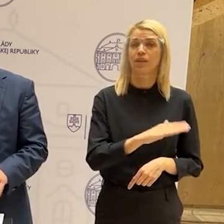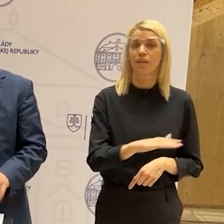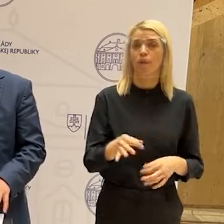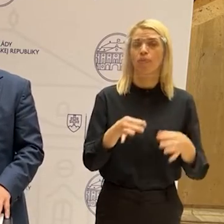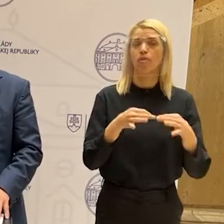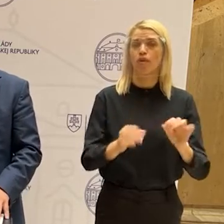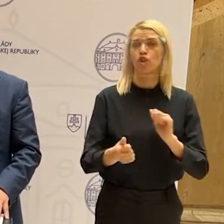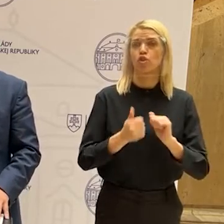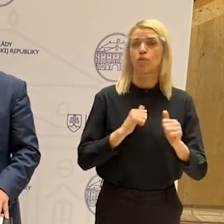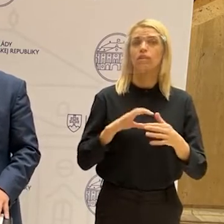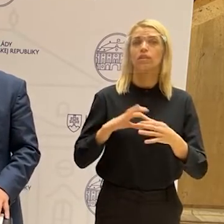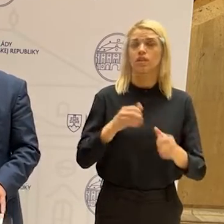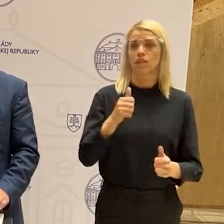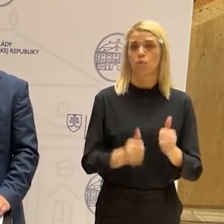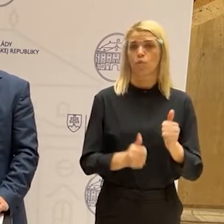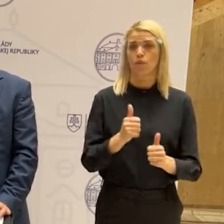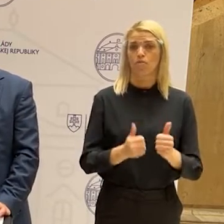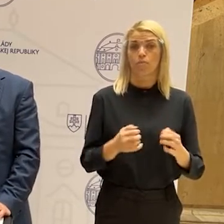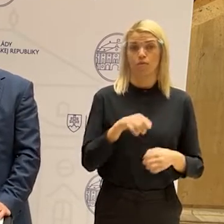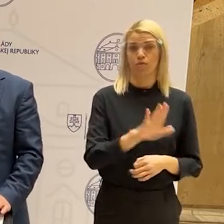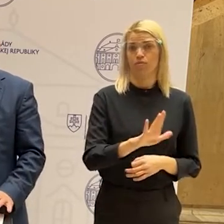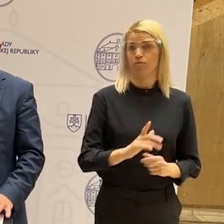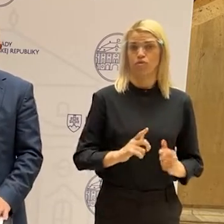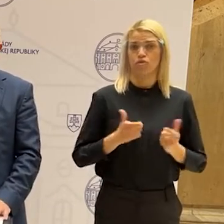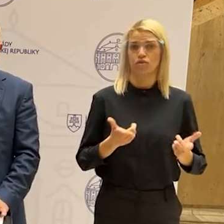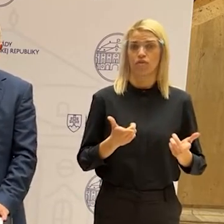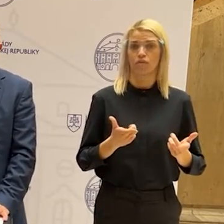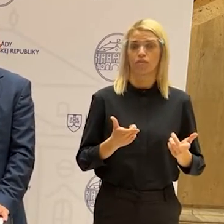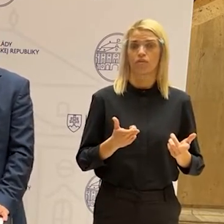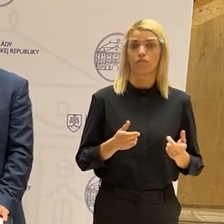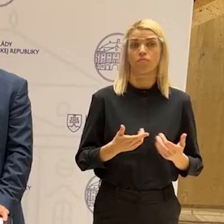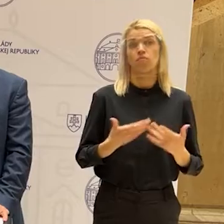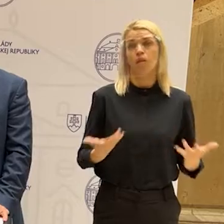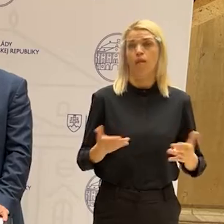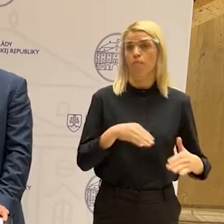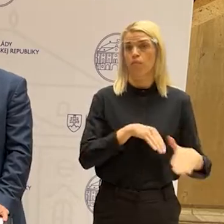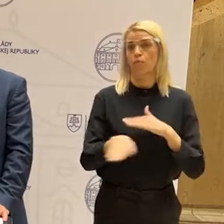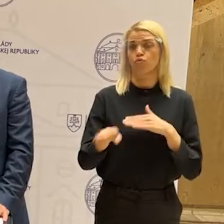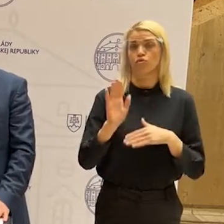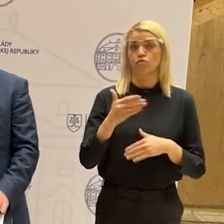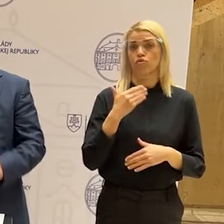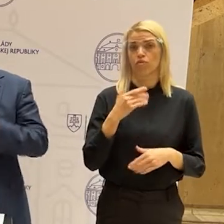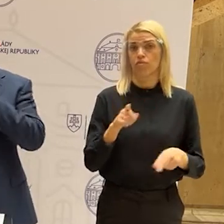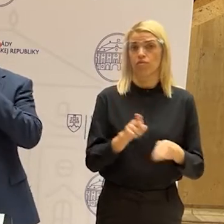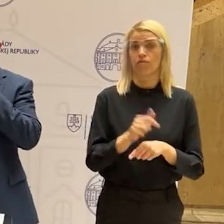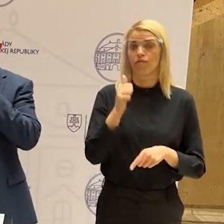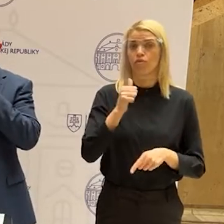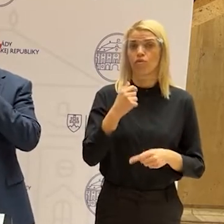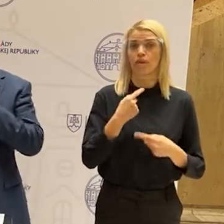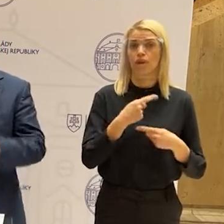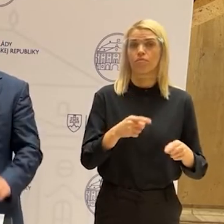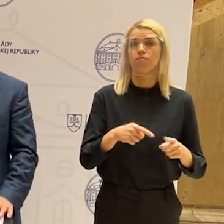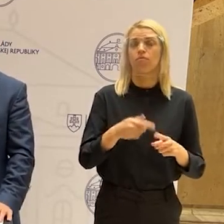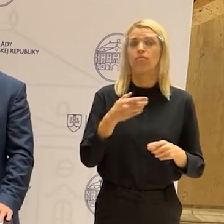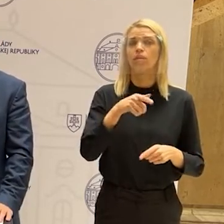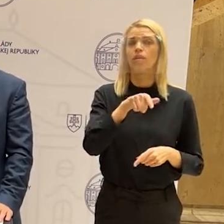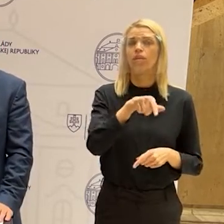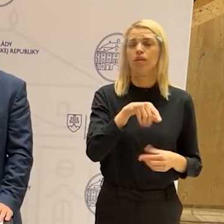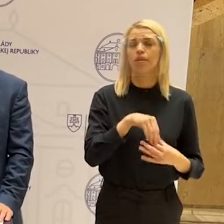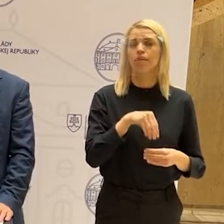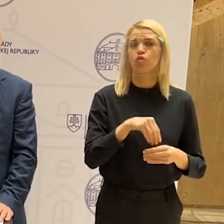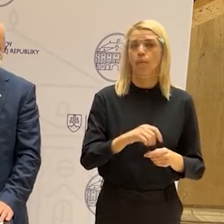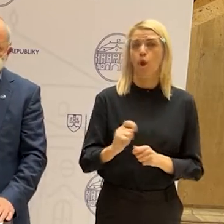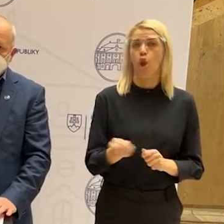športovať v rámci súťaží, lebo to je ich život. Inak nám zdrhnú do Čiech, ako to včera avizovali predstaviteľe hokeja.